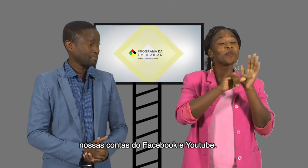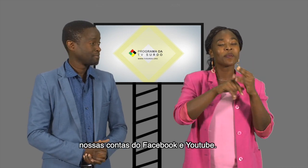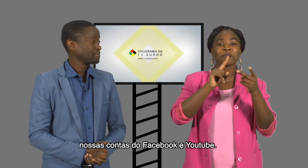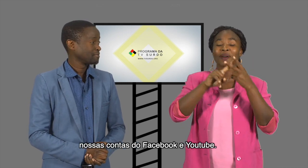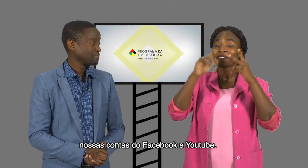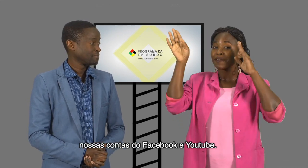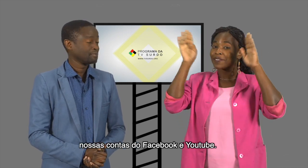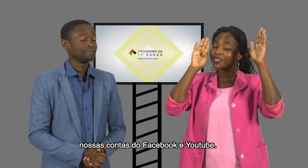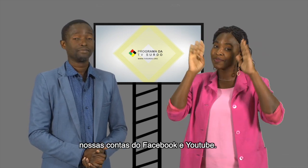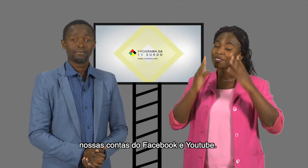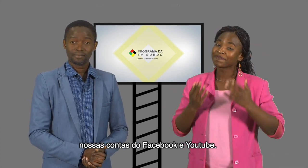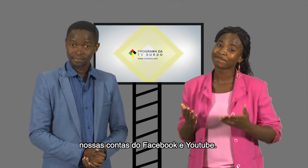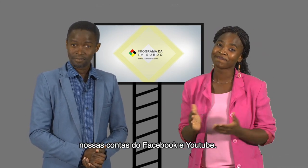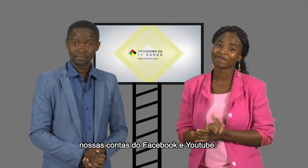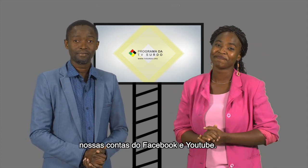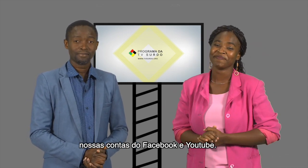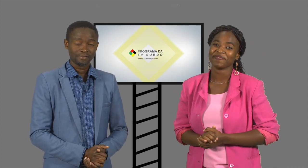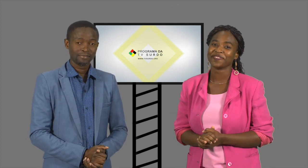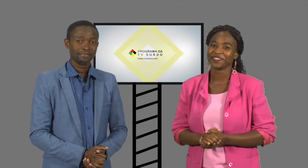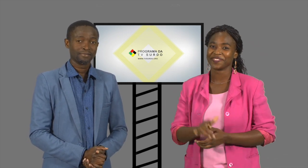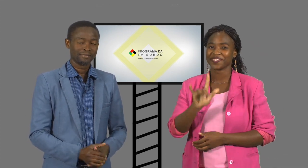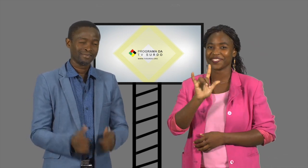nas nossas contas do Facebook e YouTube.